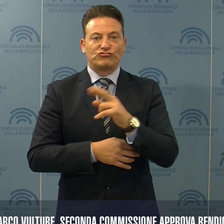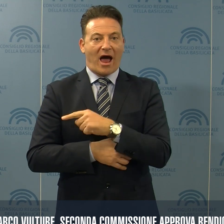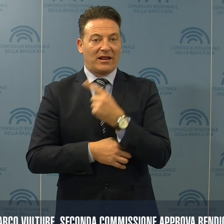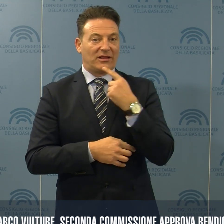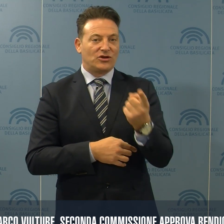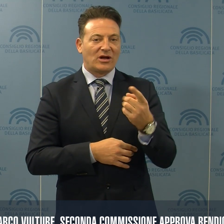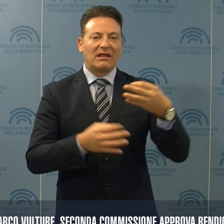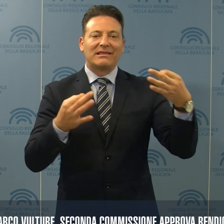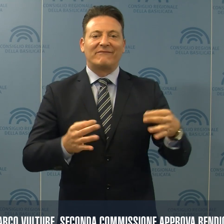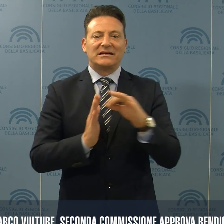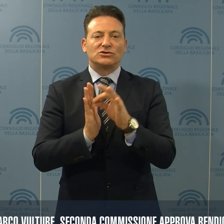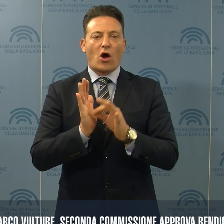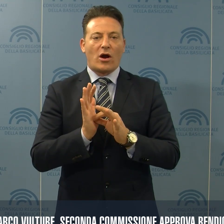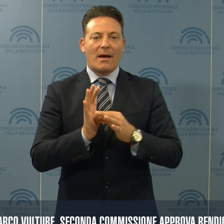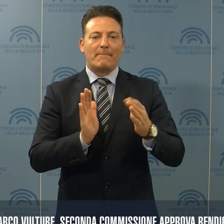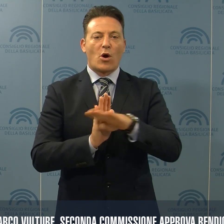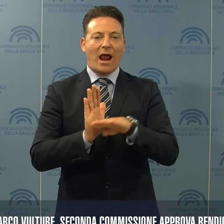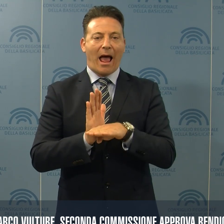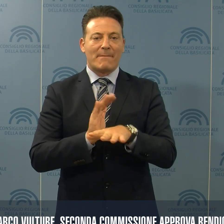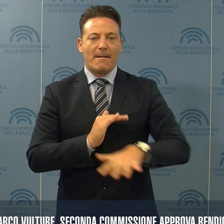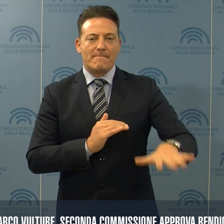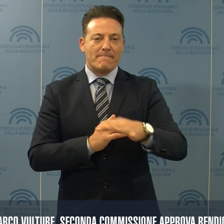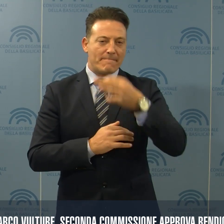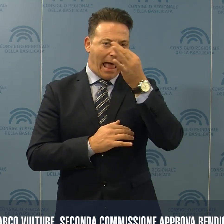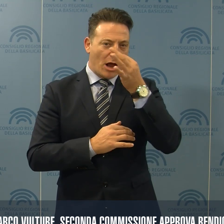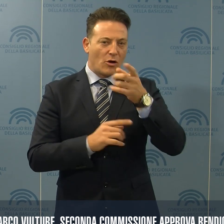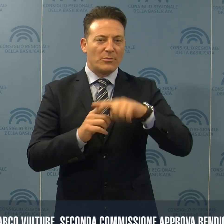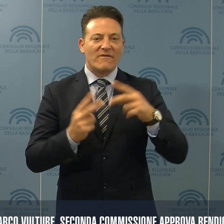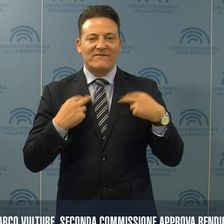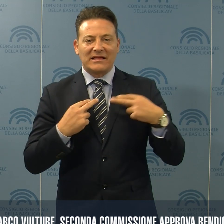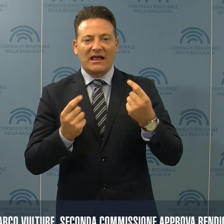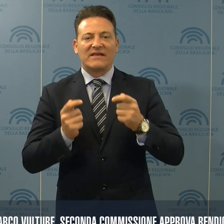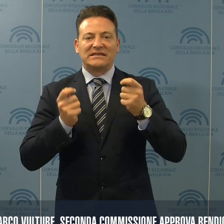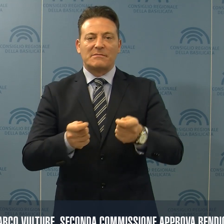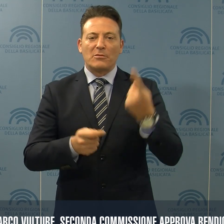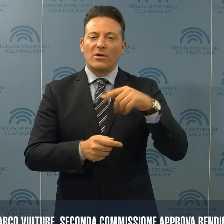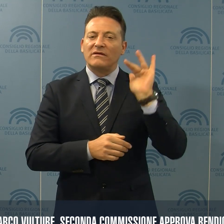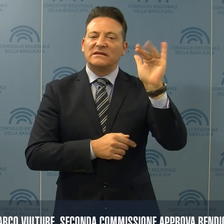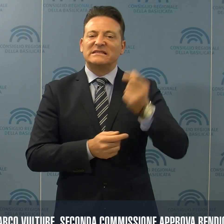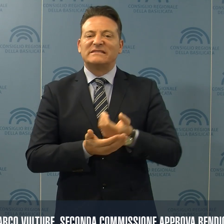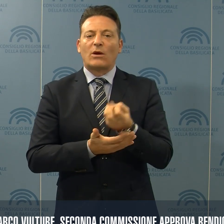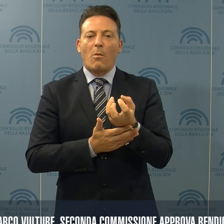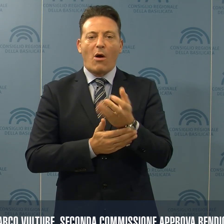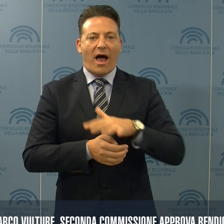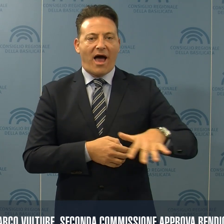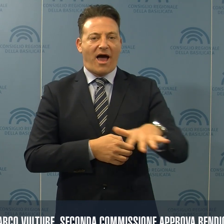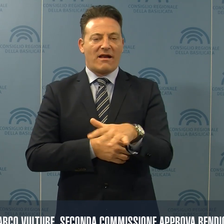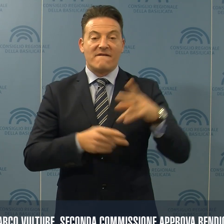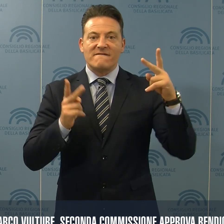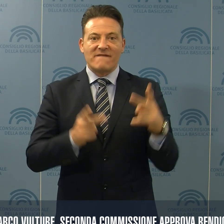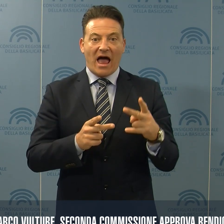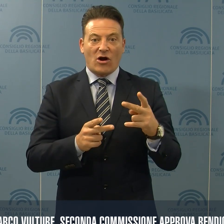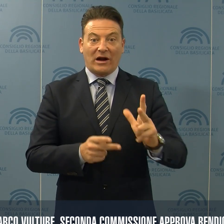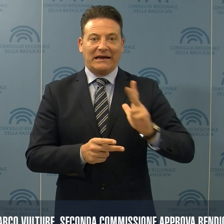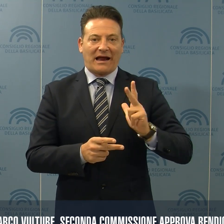definizione del piano del parco per la vita, gli investimenti e le prospettive di sviluppo dell'area, un vero